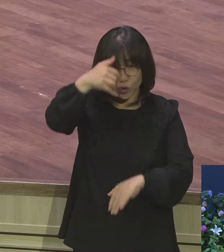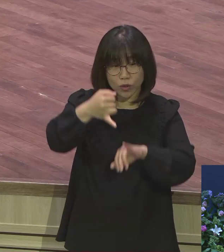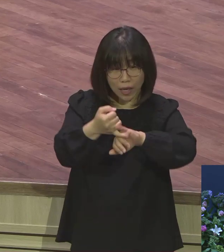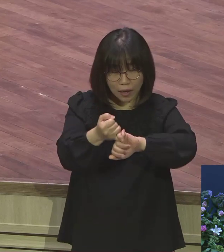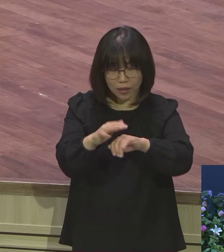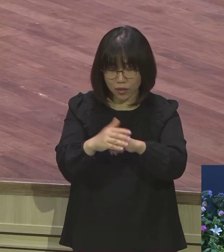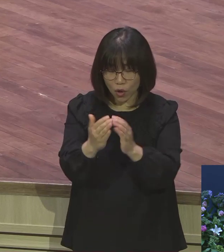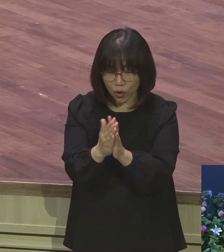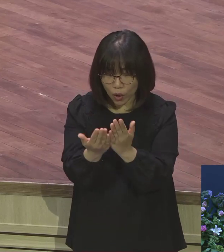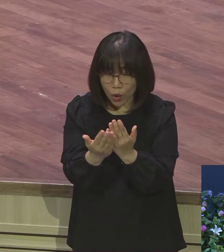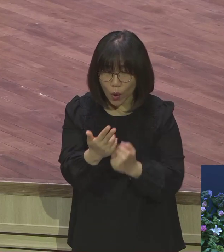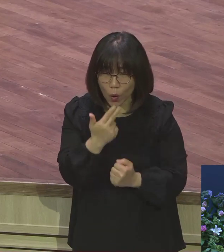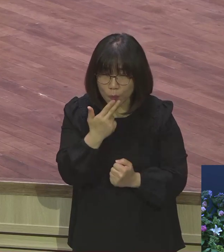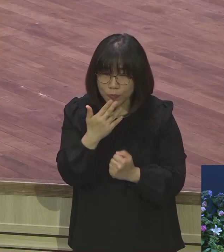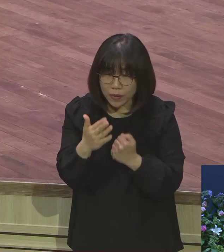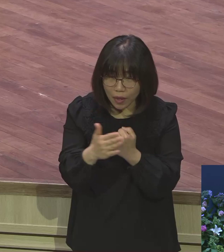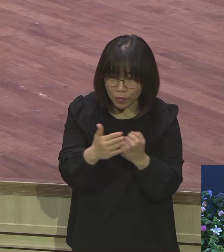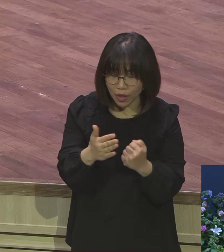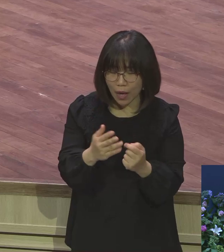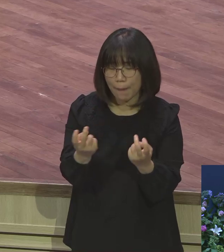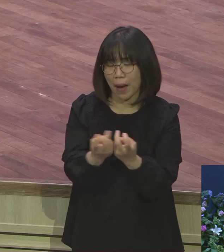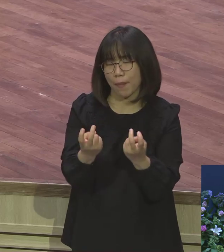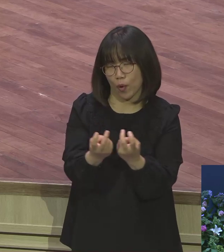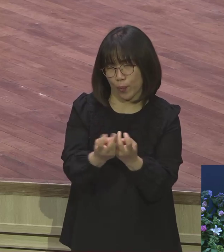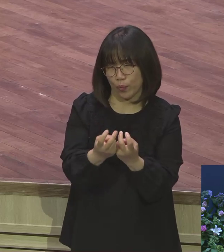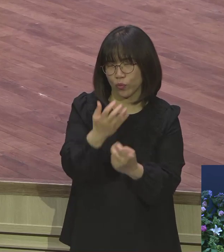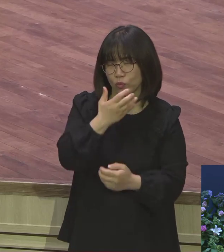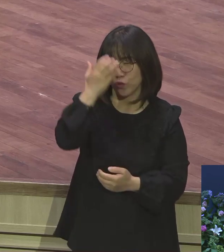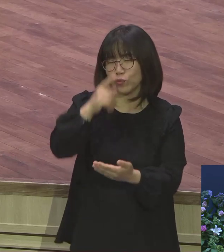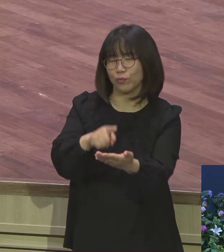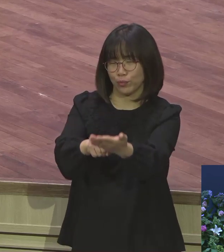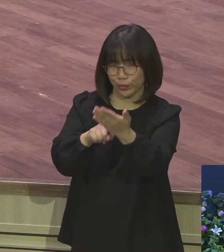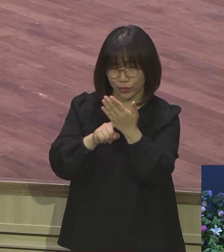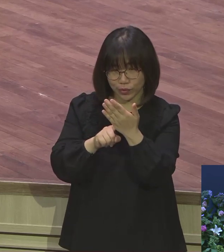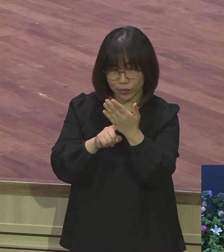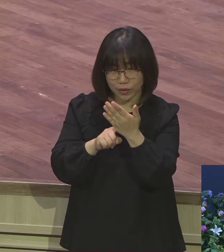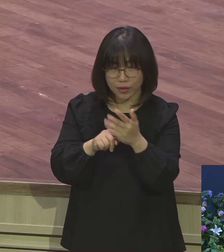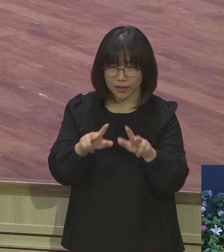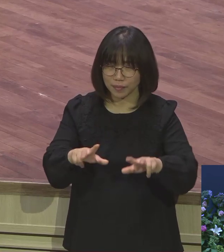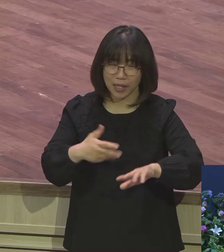없었어요 그러니까 여러분이 성경을 주셨기 때문에 이거하고 다른 얘기입니다 자